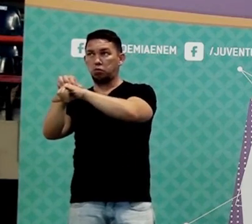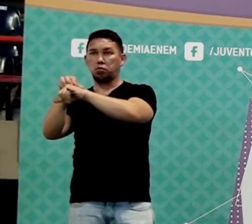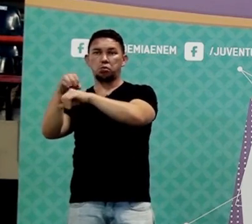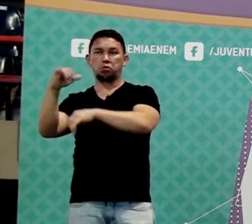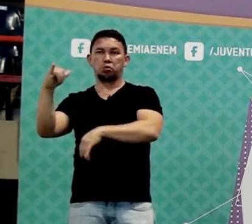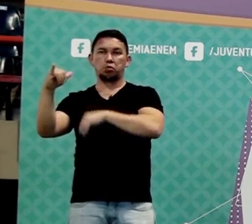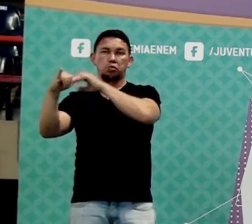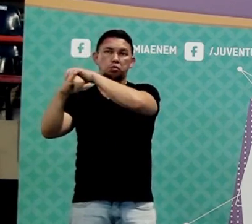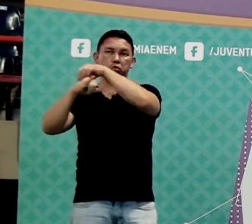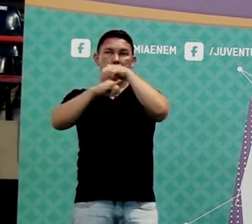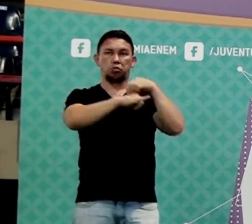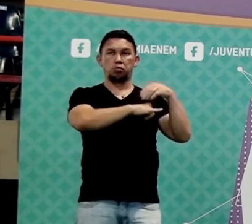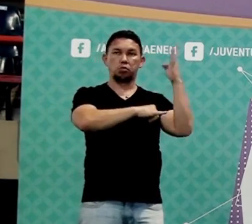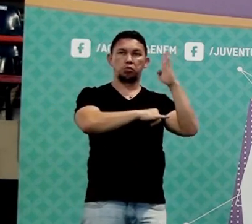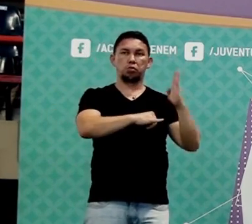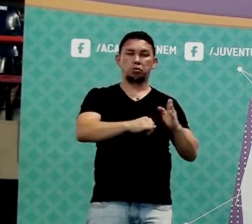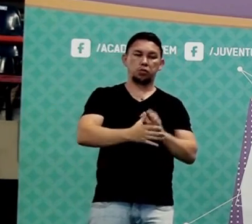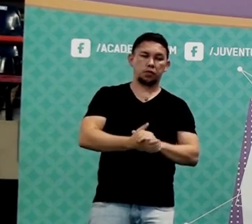de 3 assim, Presta atenção.